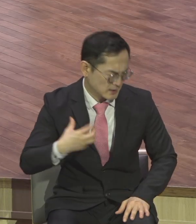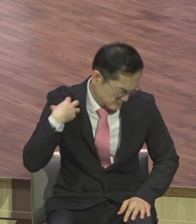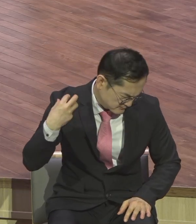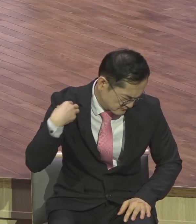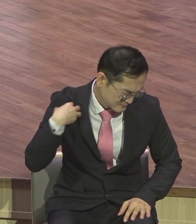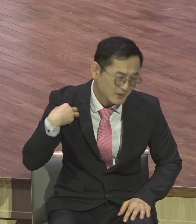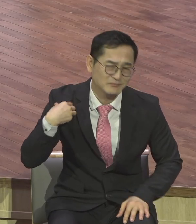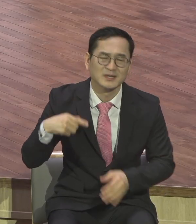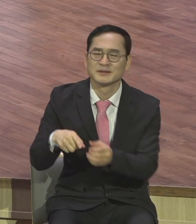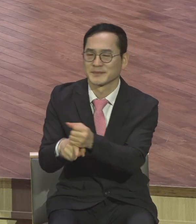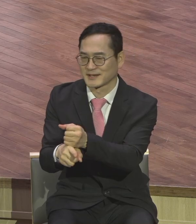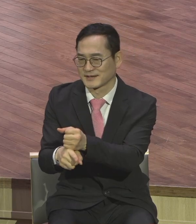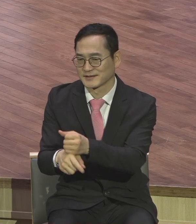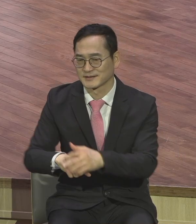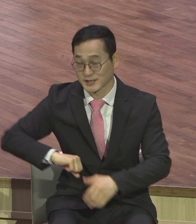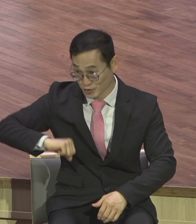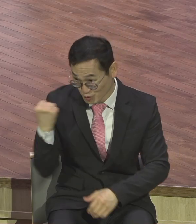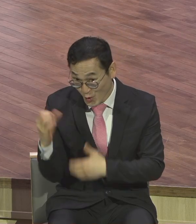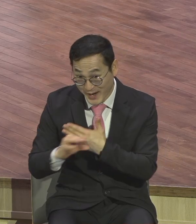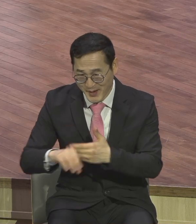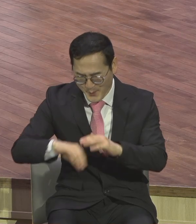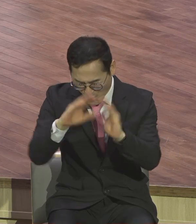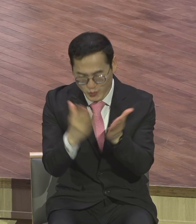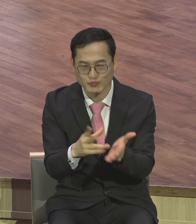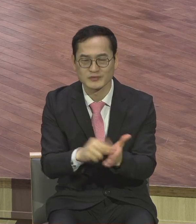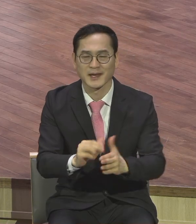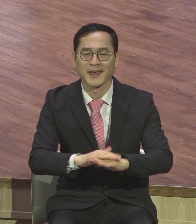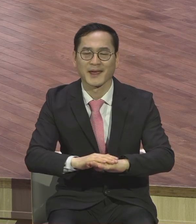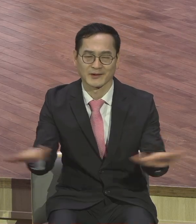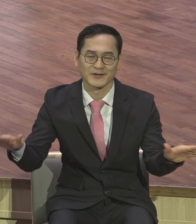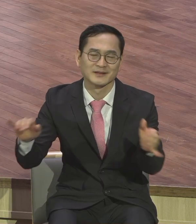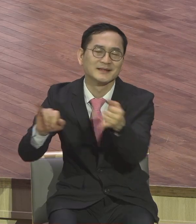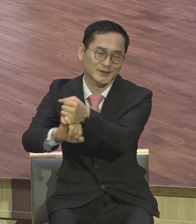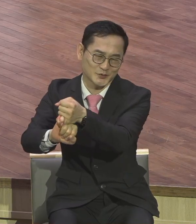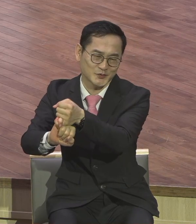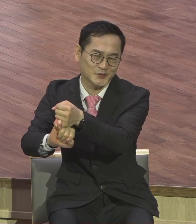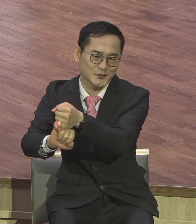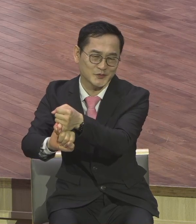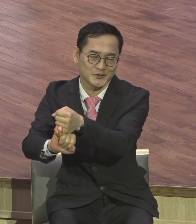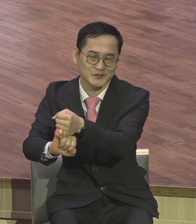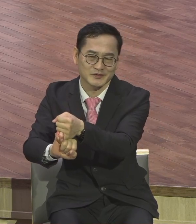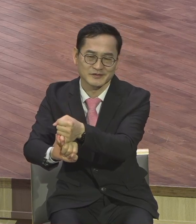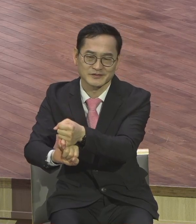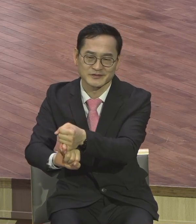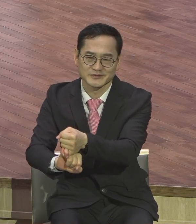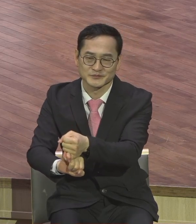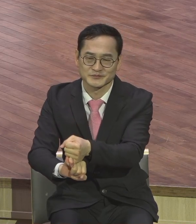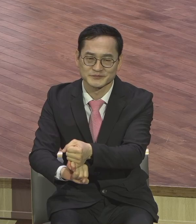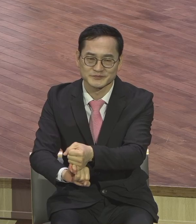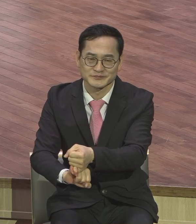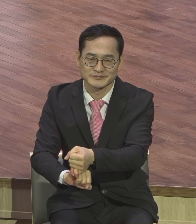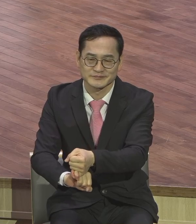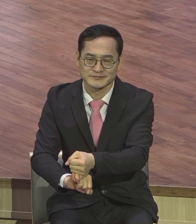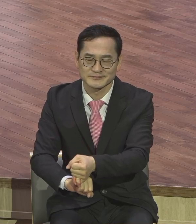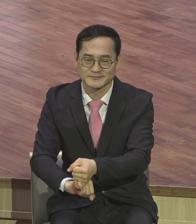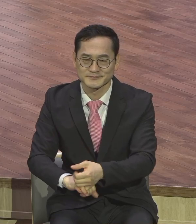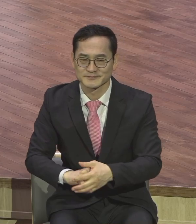순종하면 하나님의 연약함 무능함을 전보다 강하고 지혜롭게 부하고